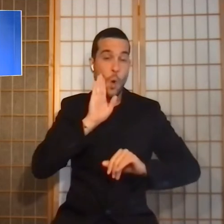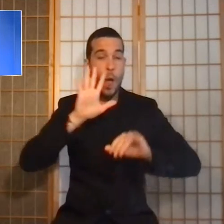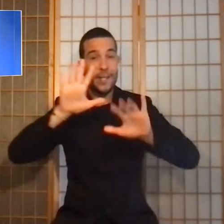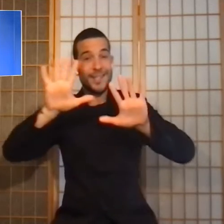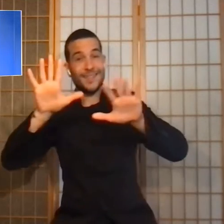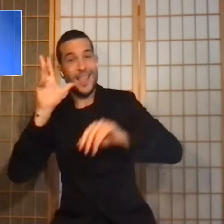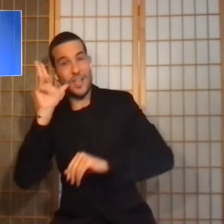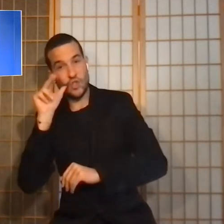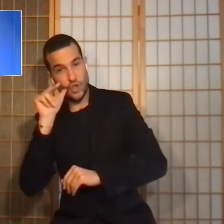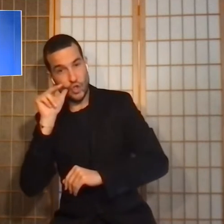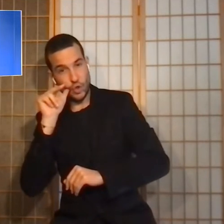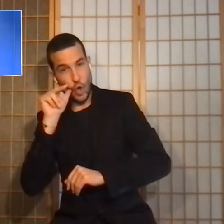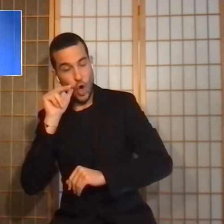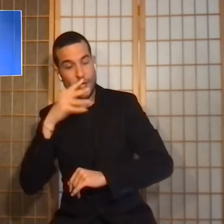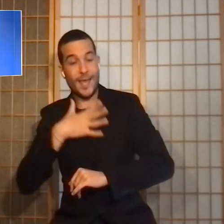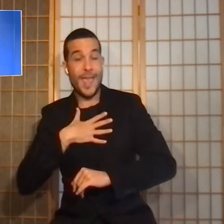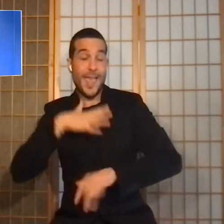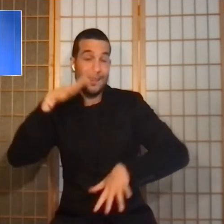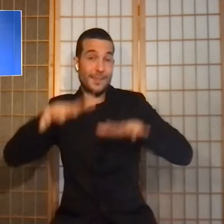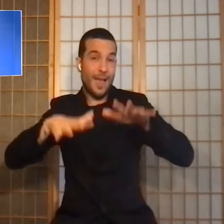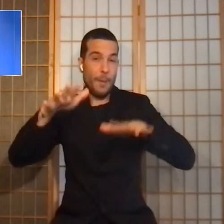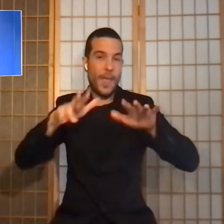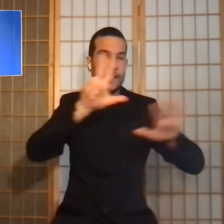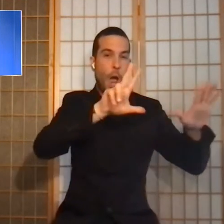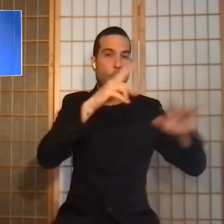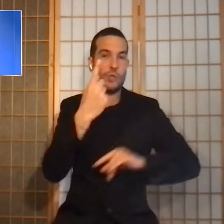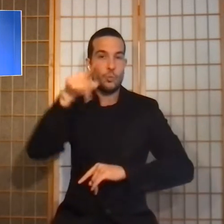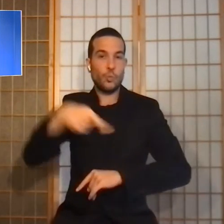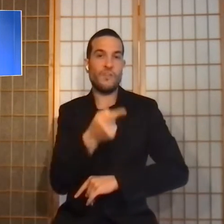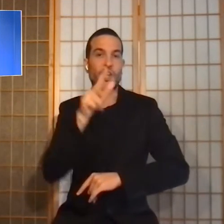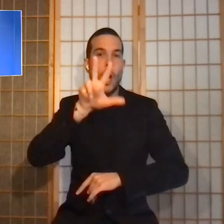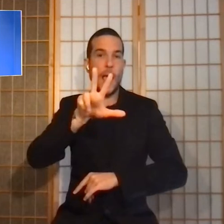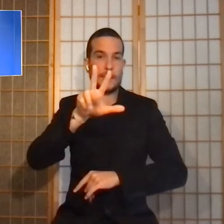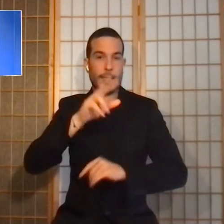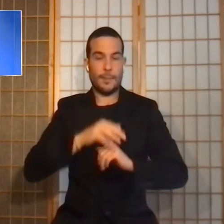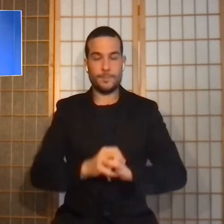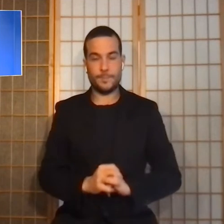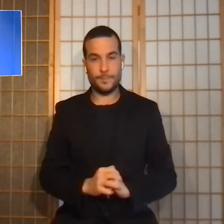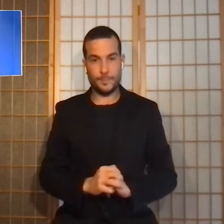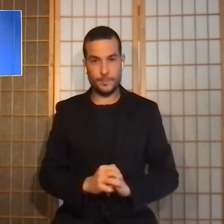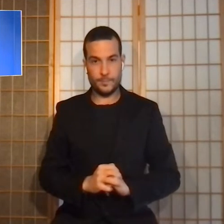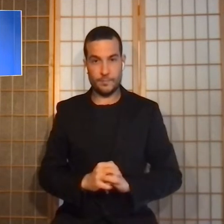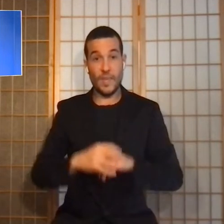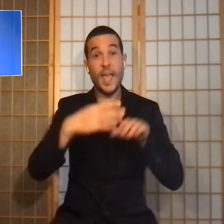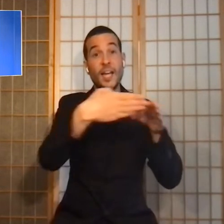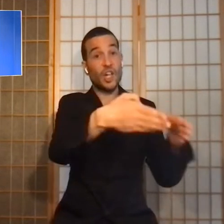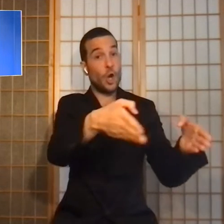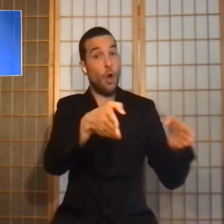con un'età media di 81,3 anni. I ricoverati sono